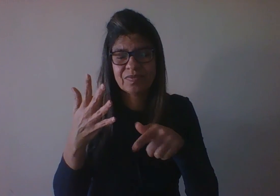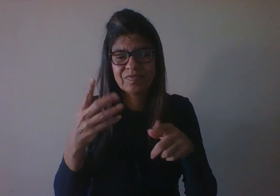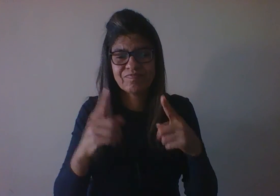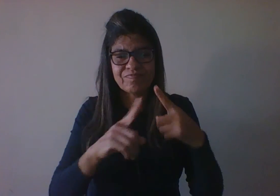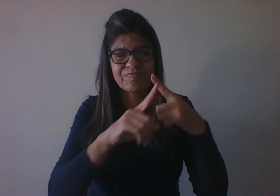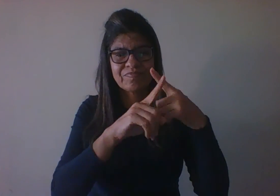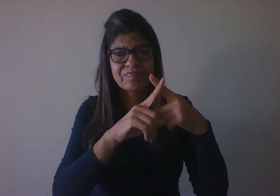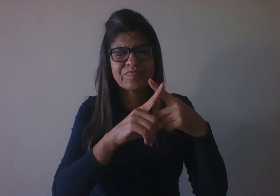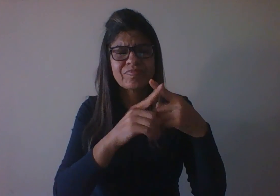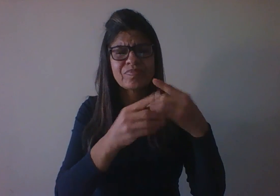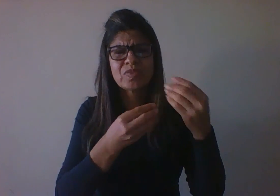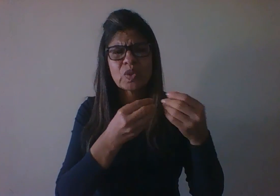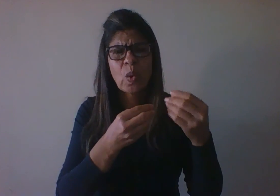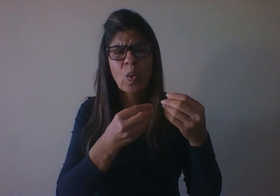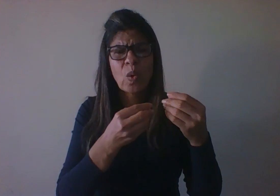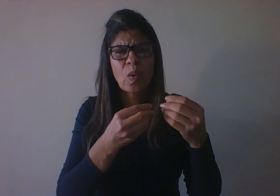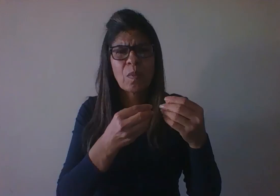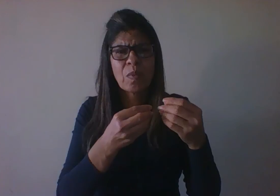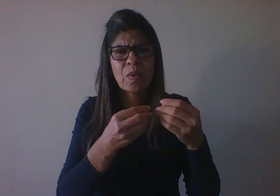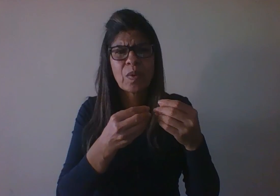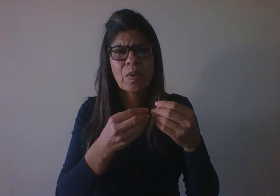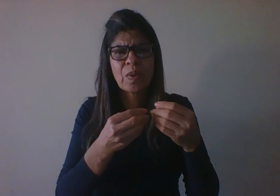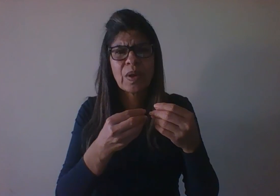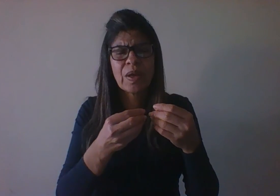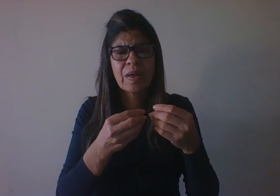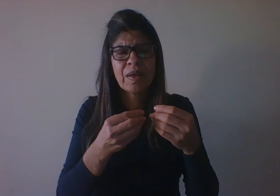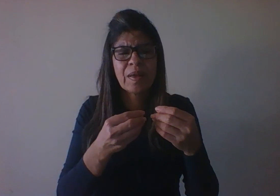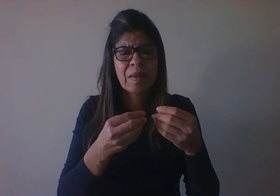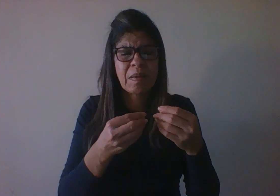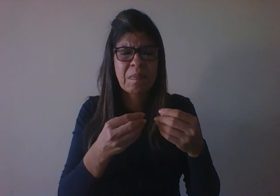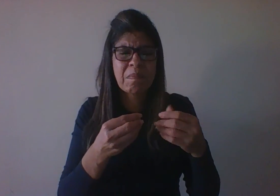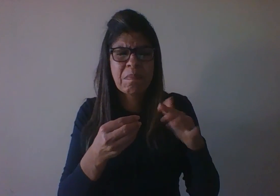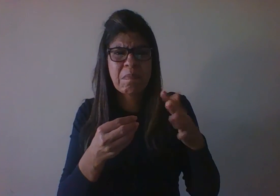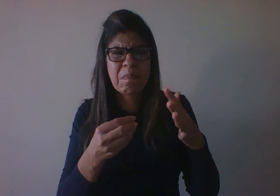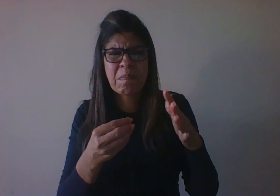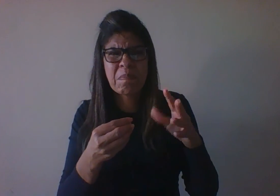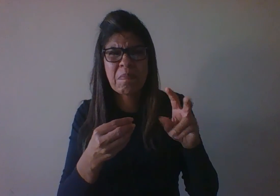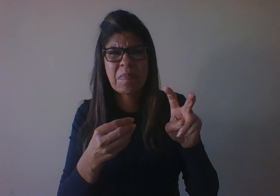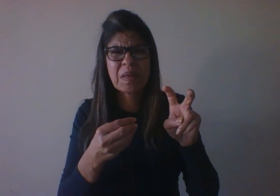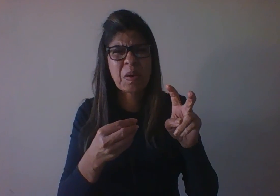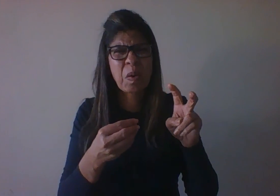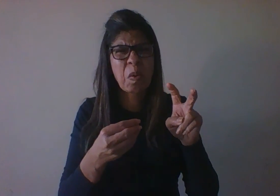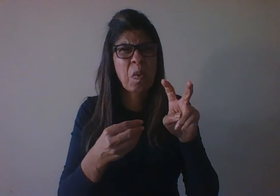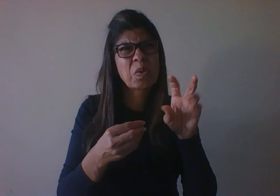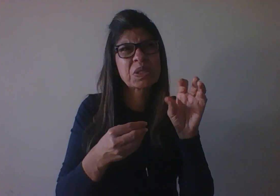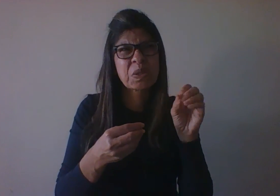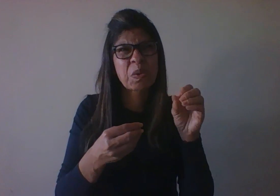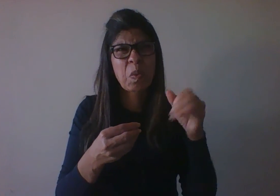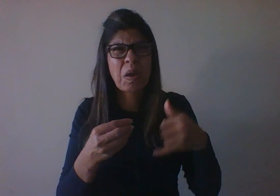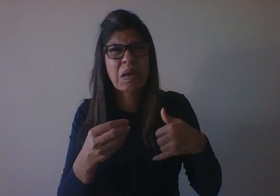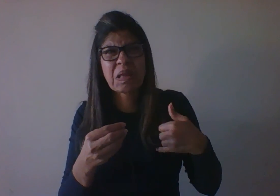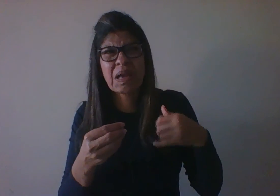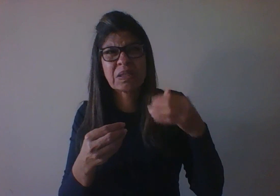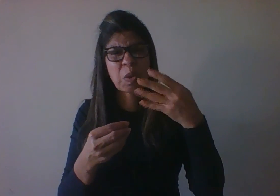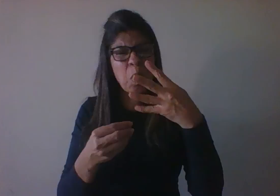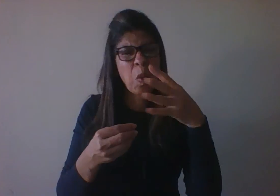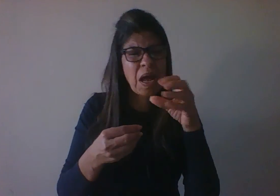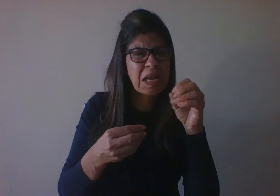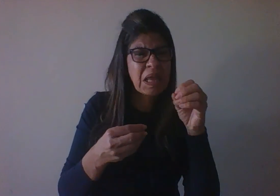para meia-idade, indivíduos em torno de 40, 50 anos, onde eles começam a